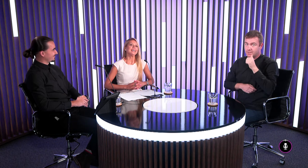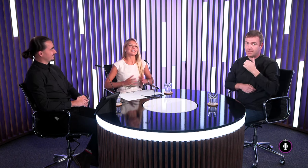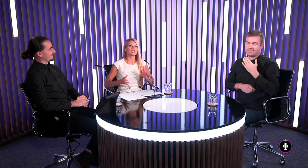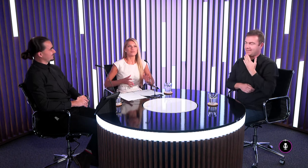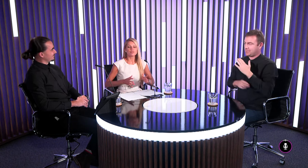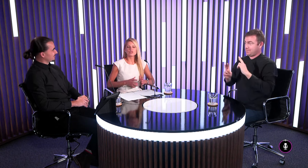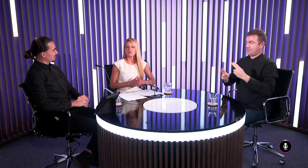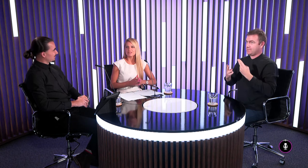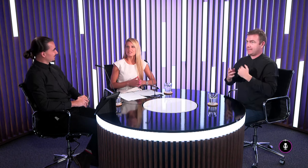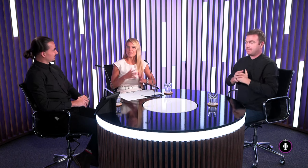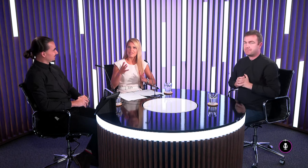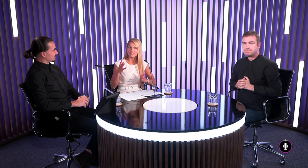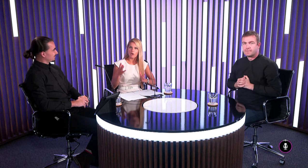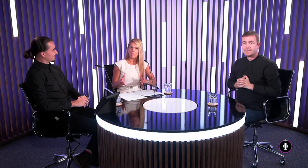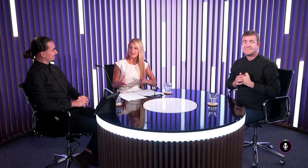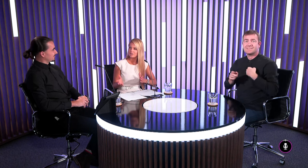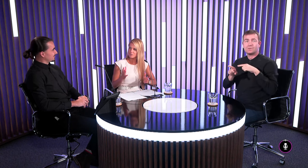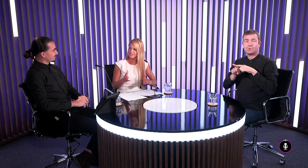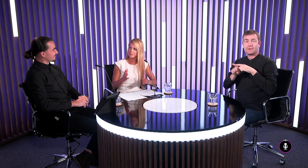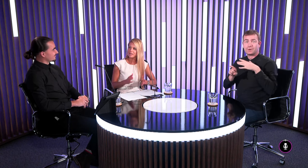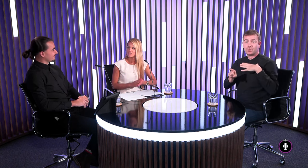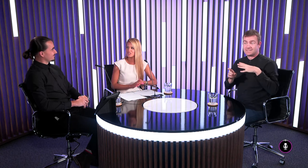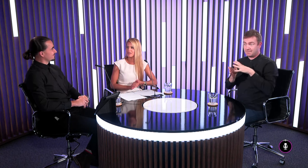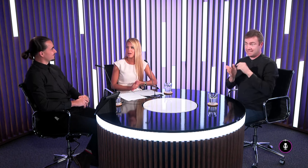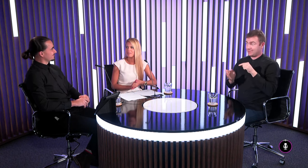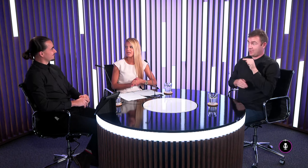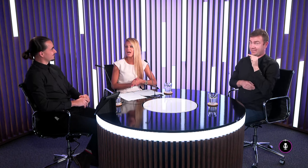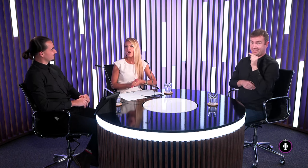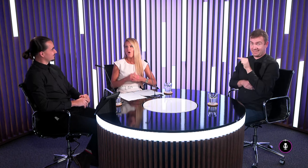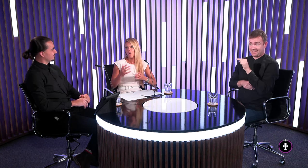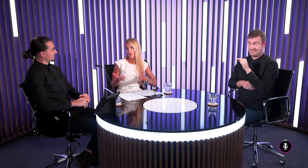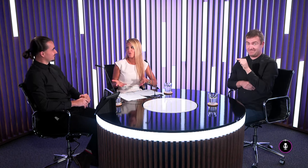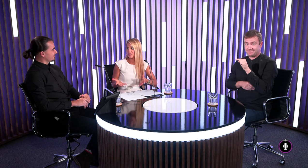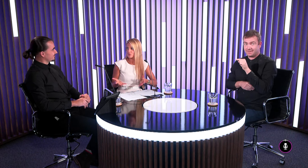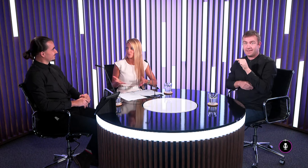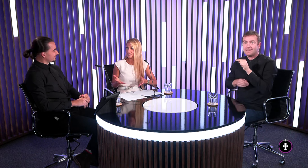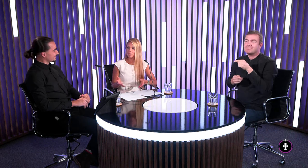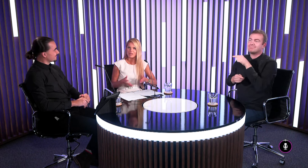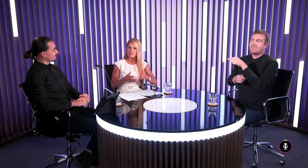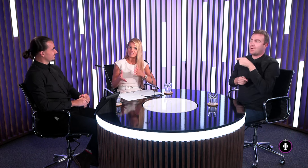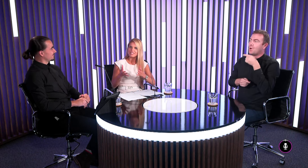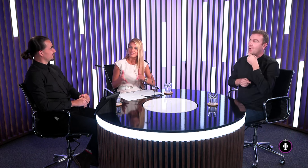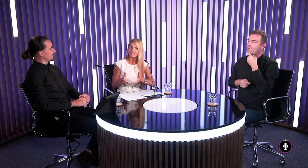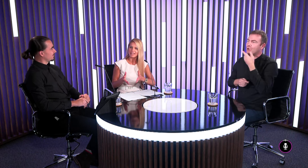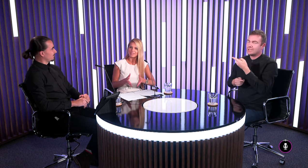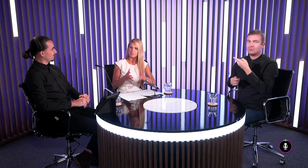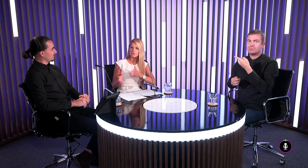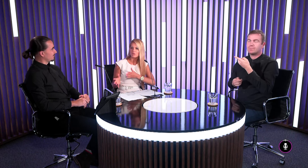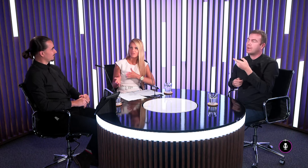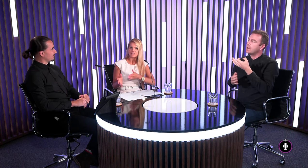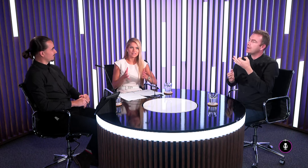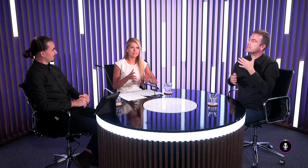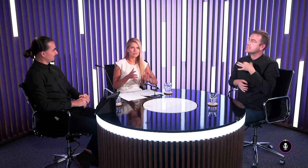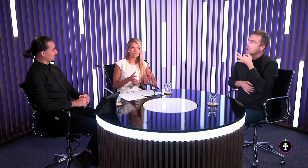Tak začala by som možno tu je presne právý opak ako sme videli predtým že teda máme hovoriaceho človeka tak prečo vlastne vy a ten